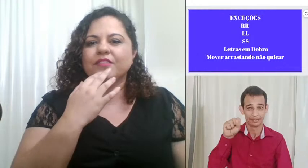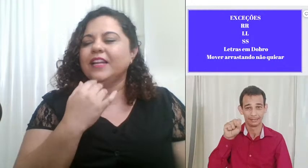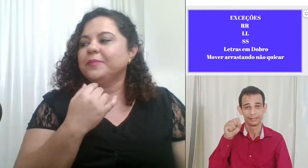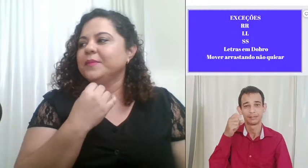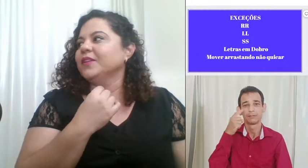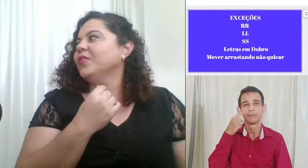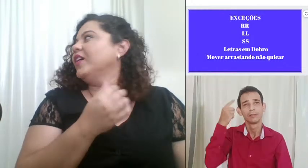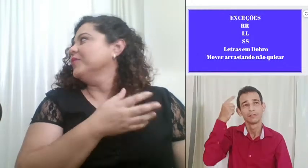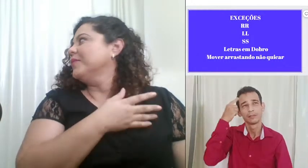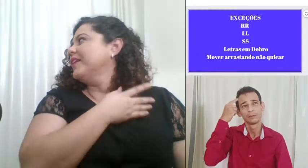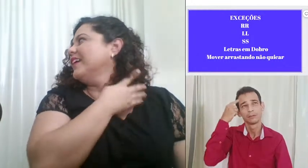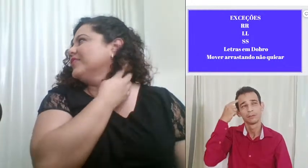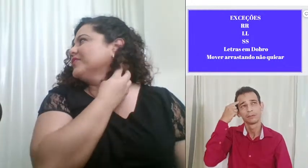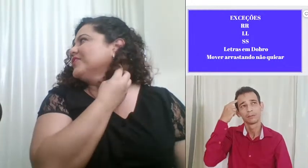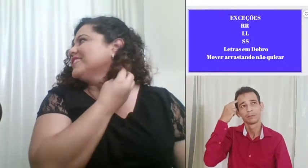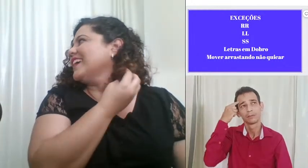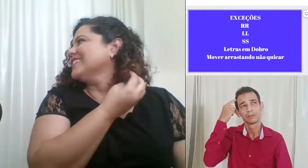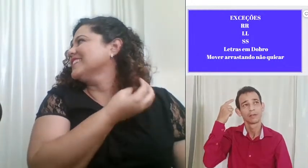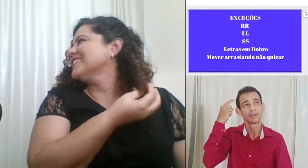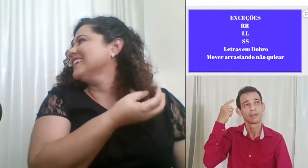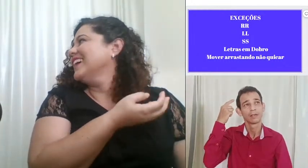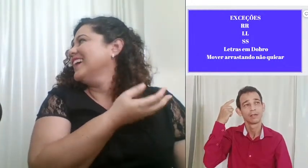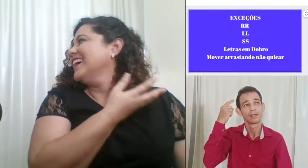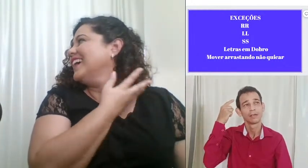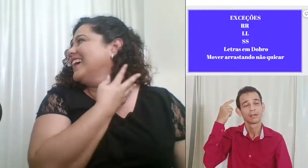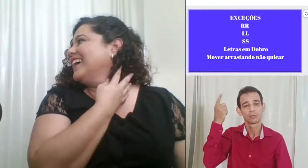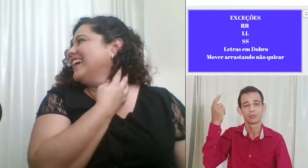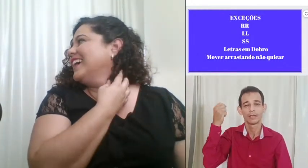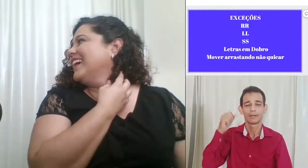fala para mim Rony uma palavra com dois s's assobiar